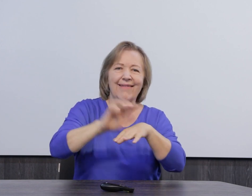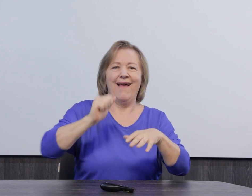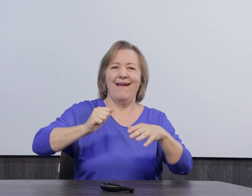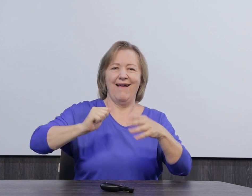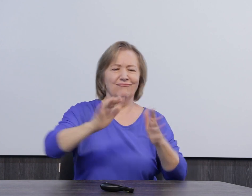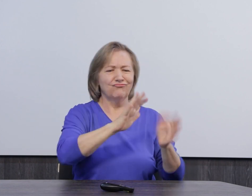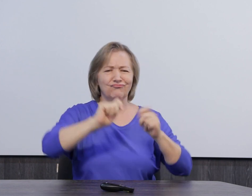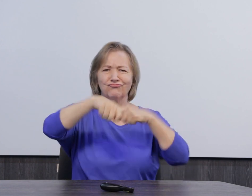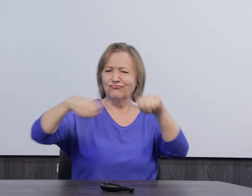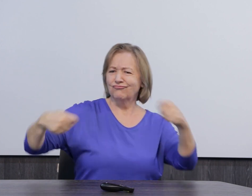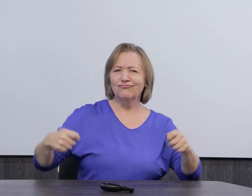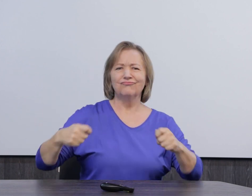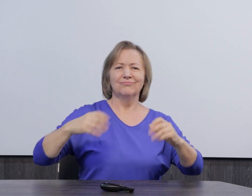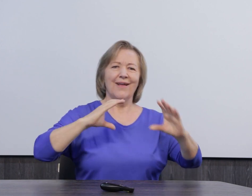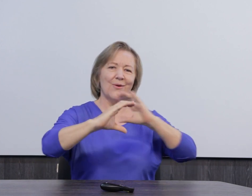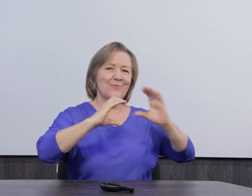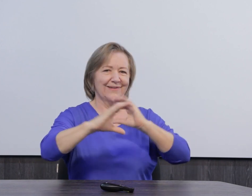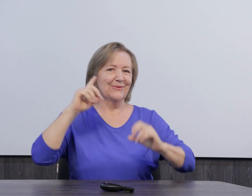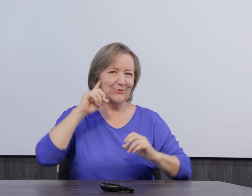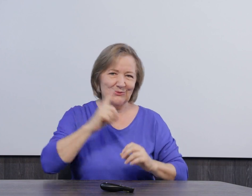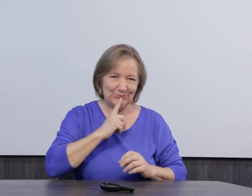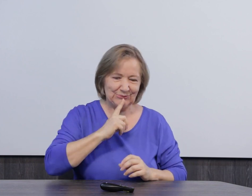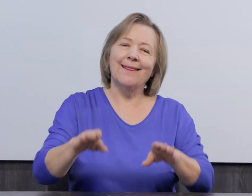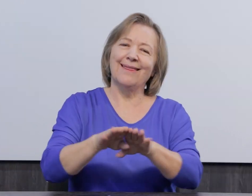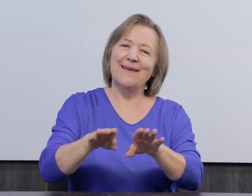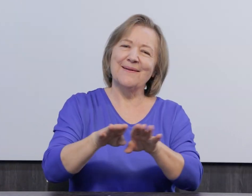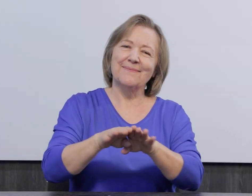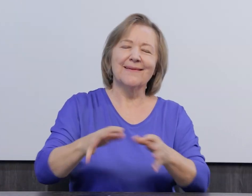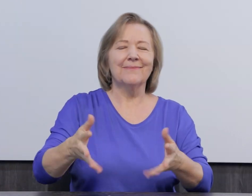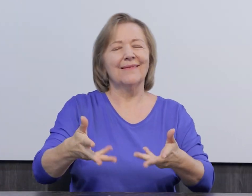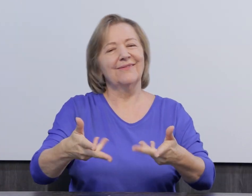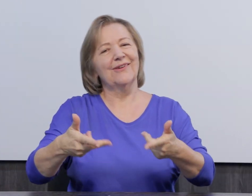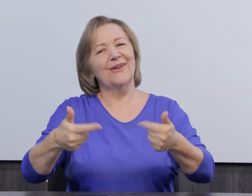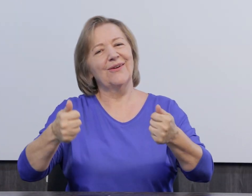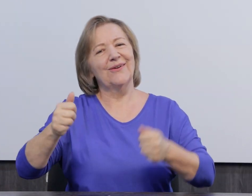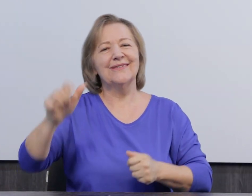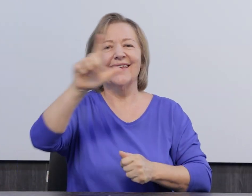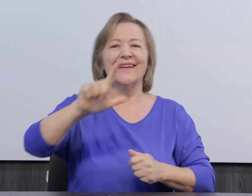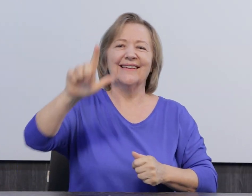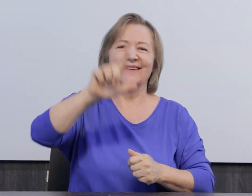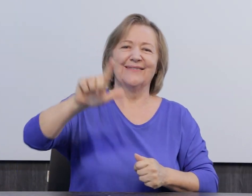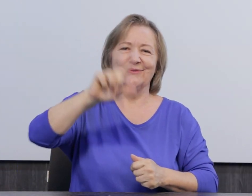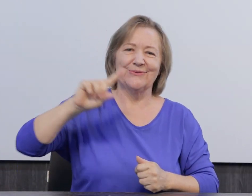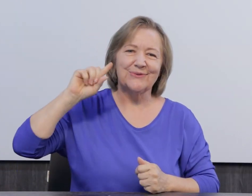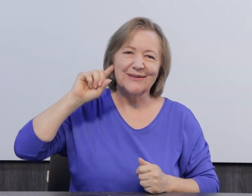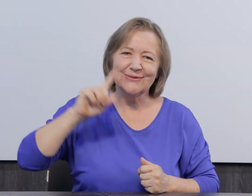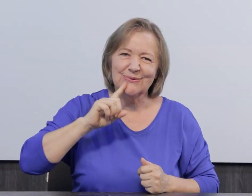praticar esses sinais, essa comunicação com o sujeito surdo. Também iremos falar de algo maravilhoso, que é a